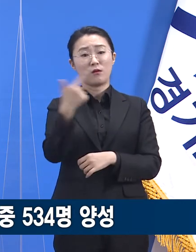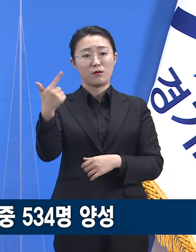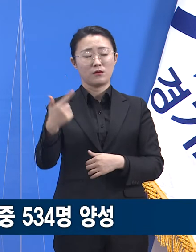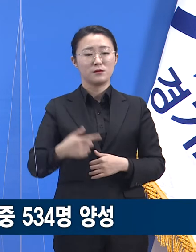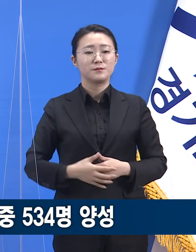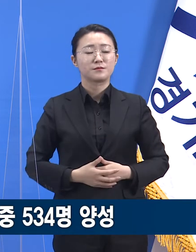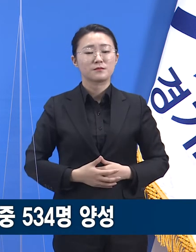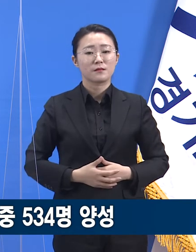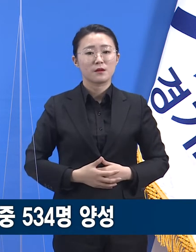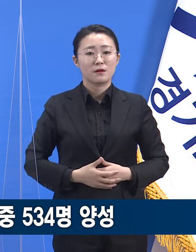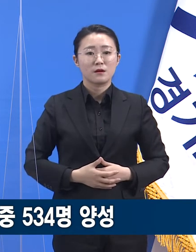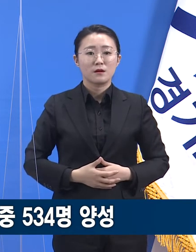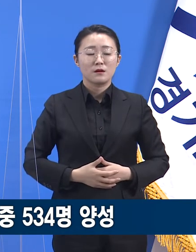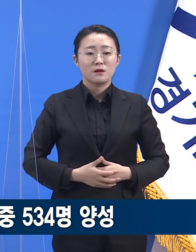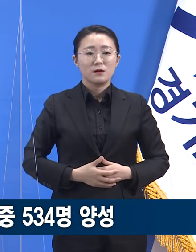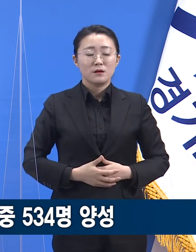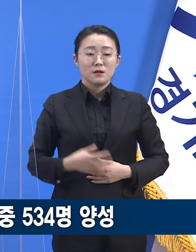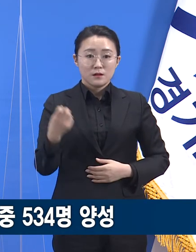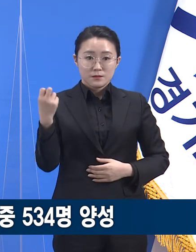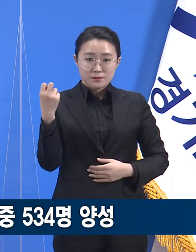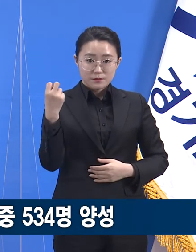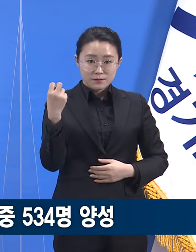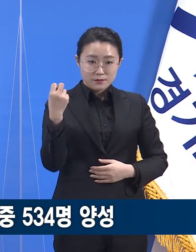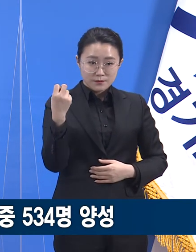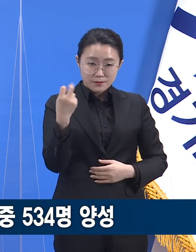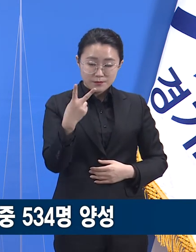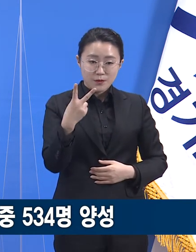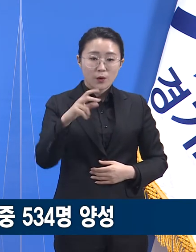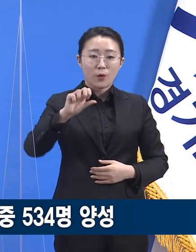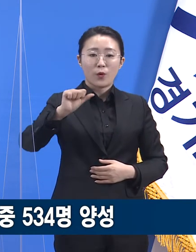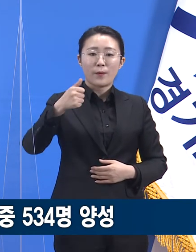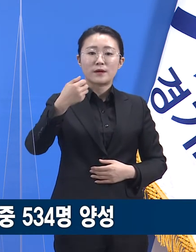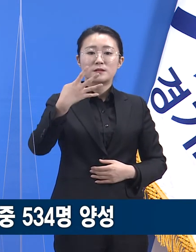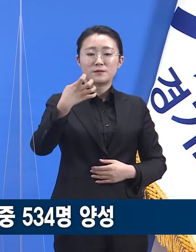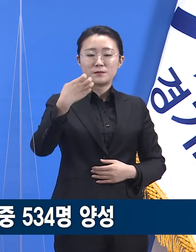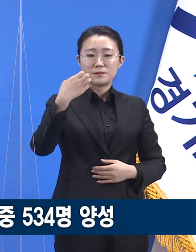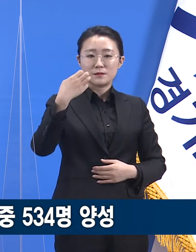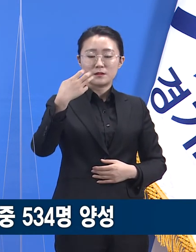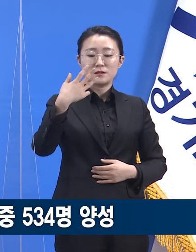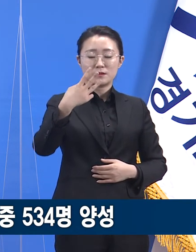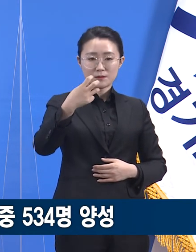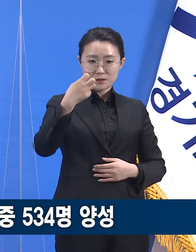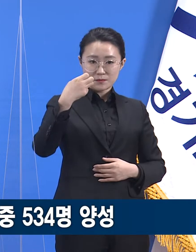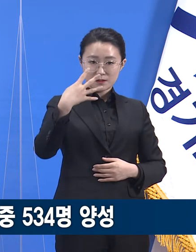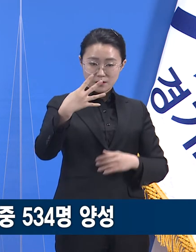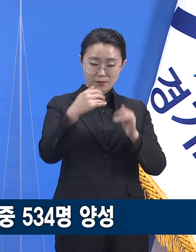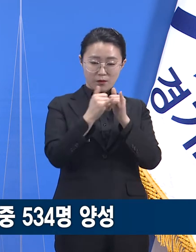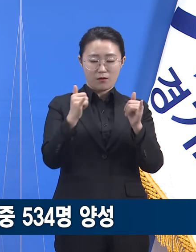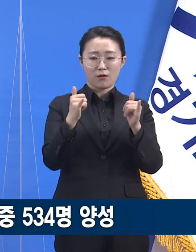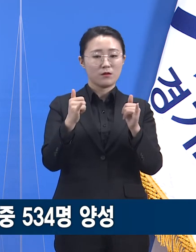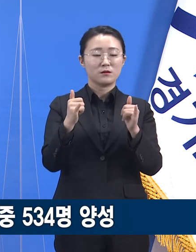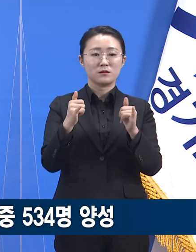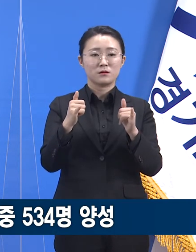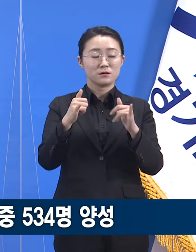그리고 선제적으로 찾아진 534명이 결과의 전부는 아닙니다.